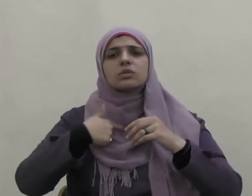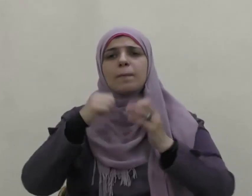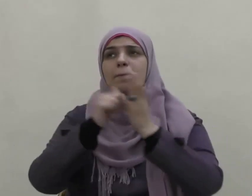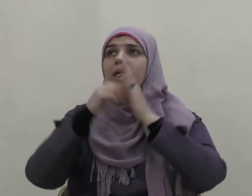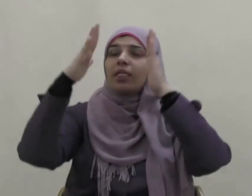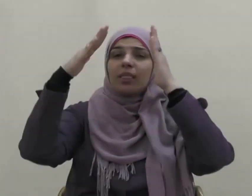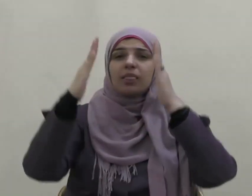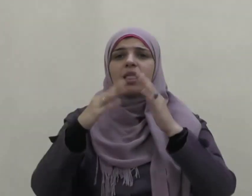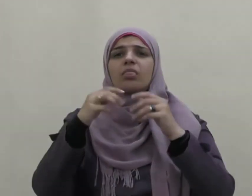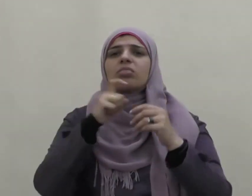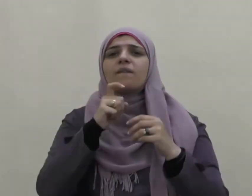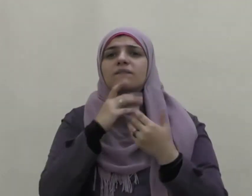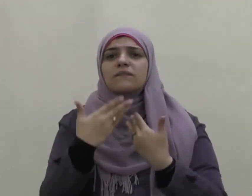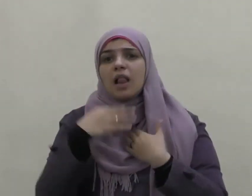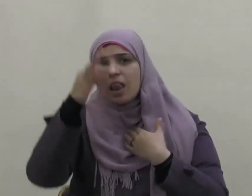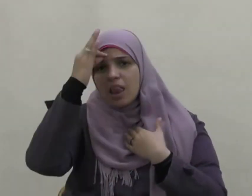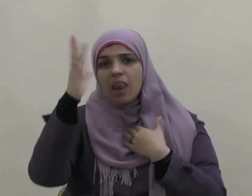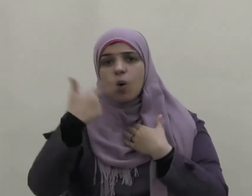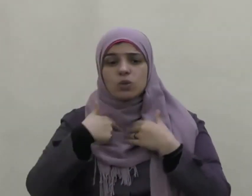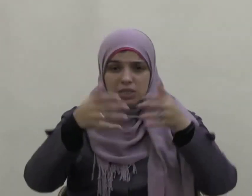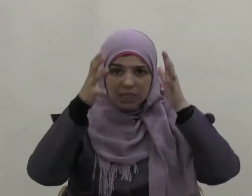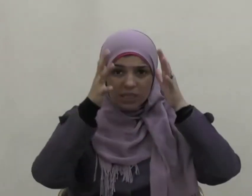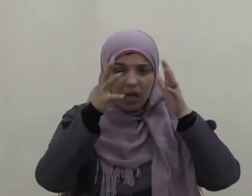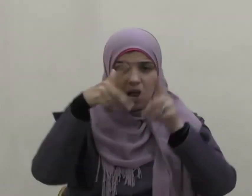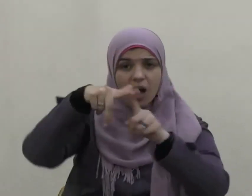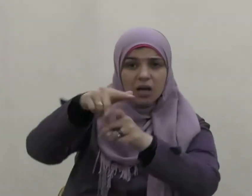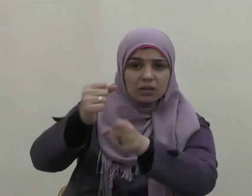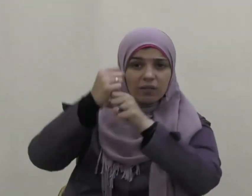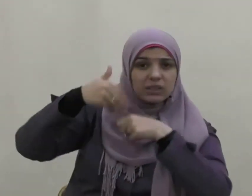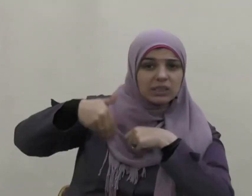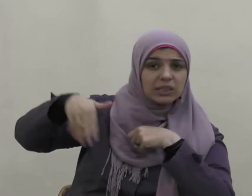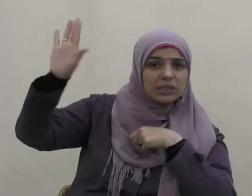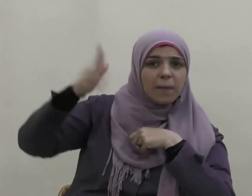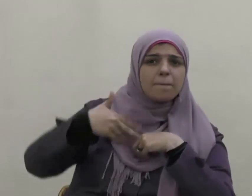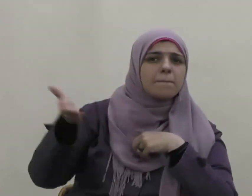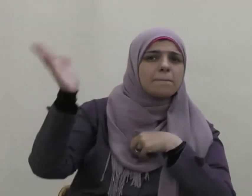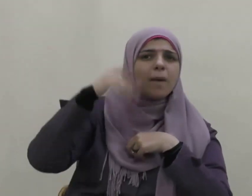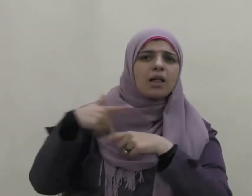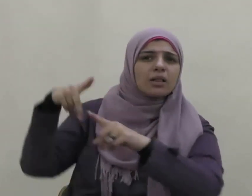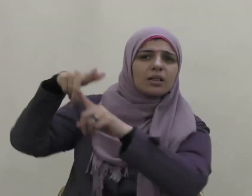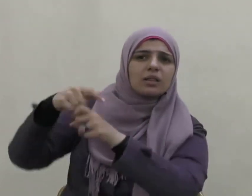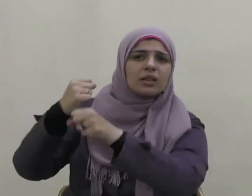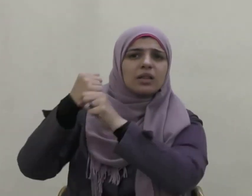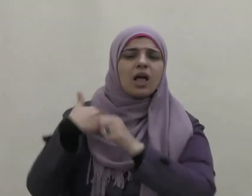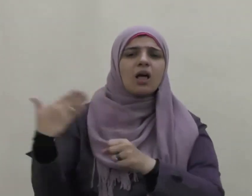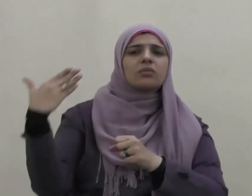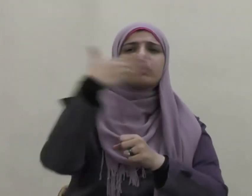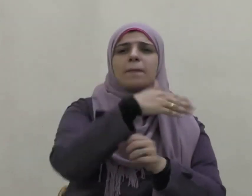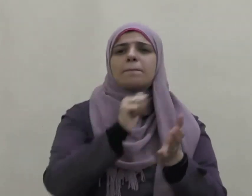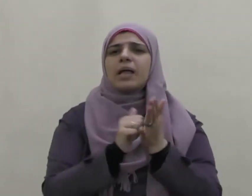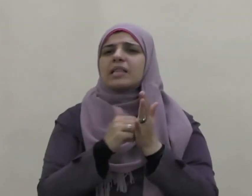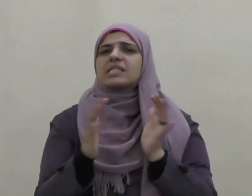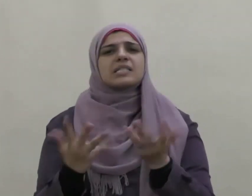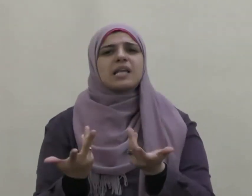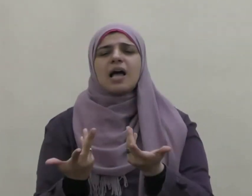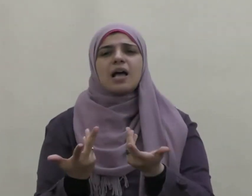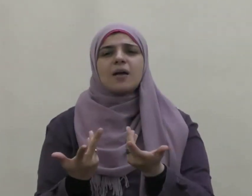صليت وتركت فرسي لم آت أهلي إلى الليل وقد تعلم ذلك من